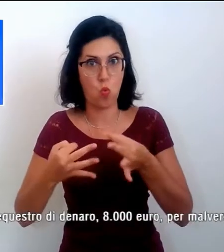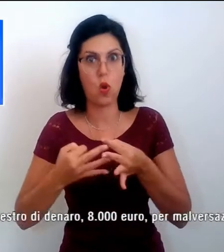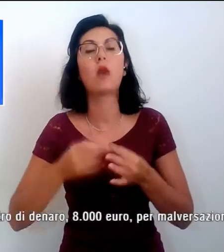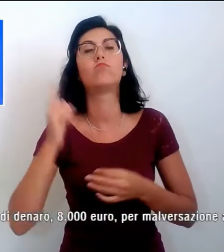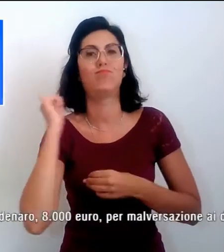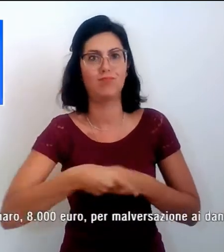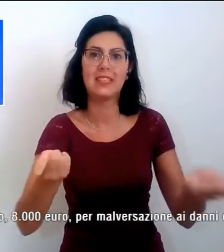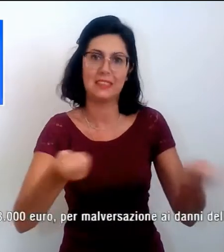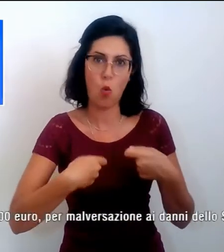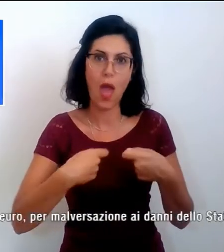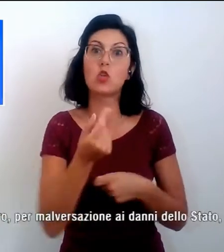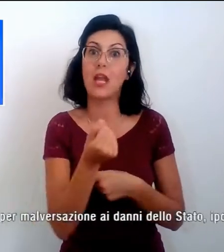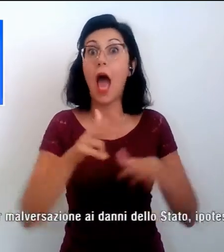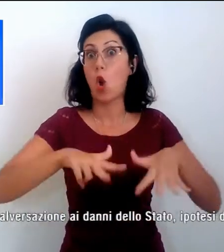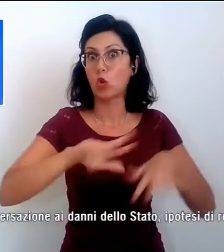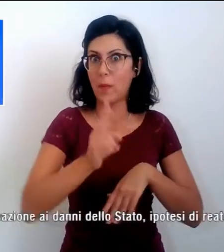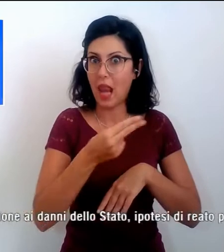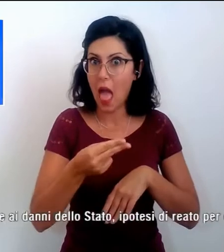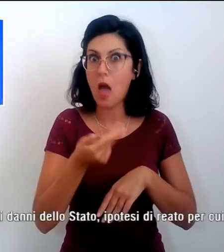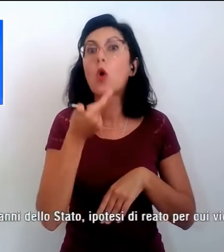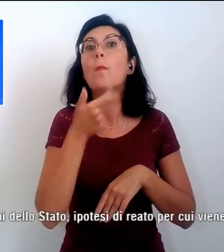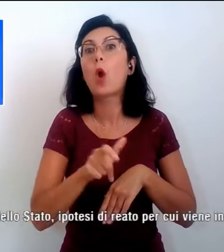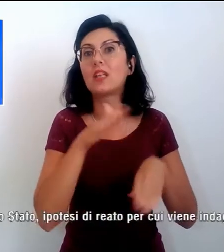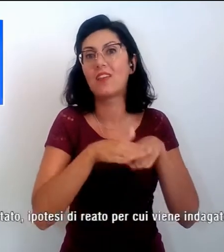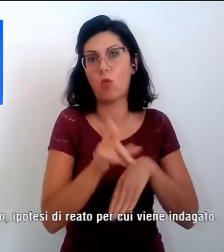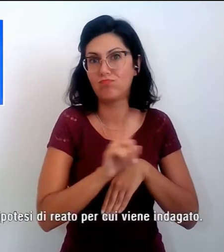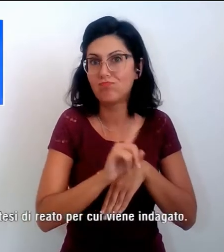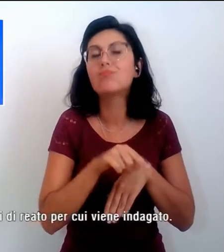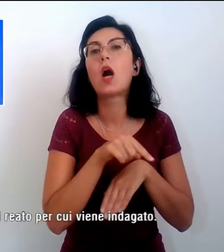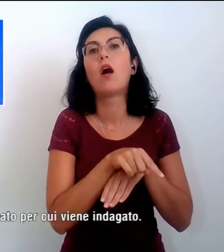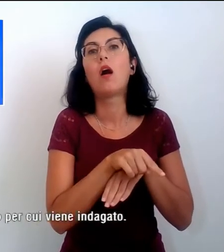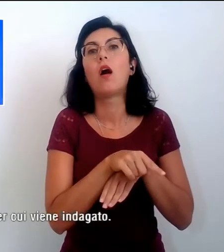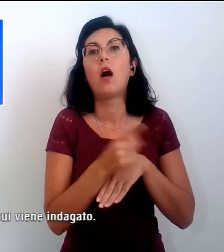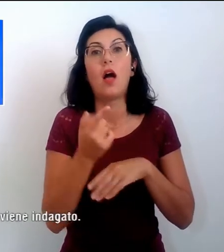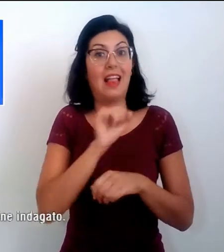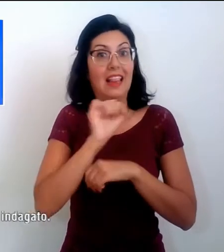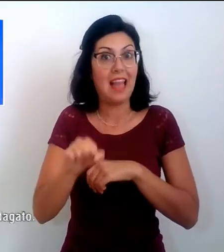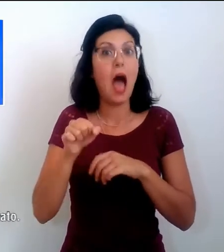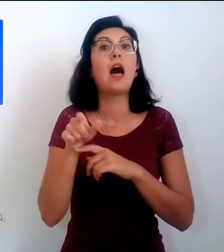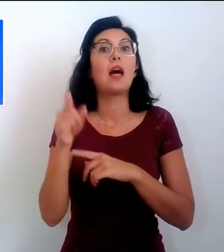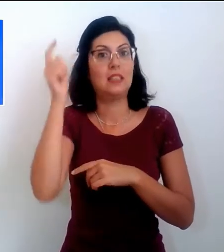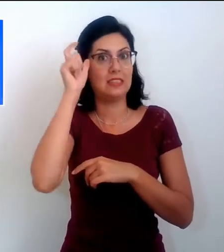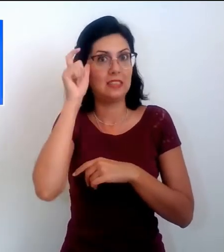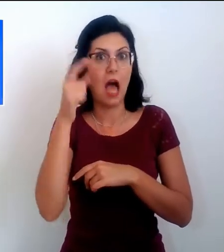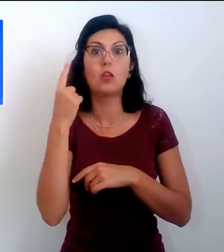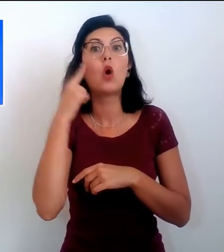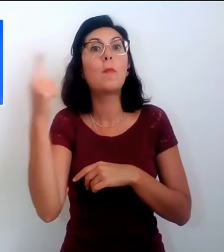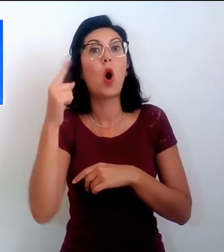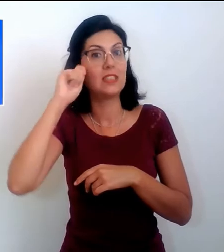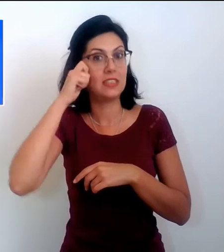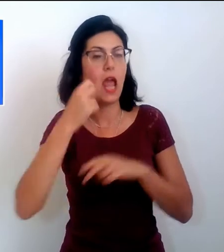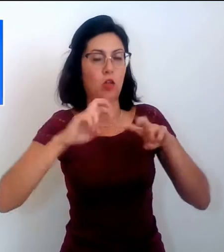denario 8 mila euro per malversazione ai danni dello Stato, ipotesi di reato per cui viene indagato.